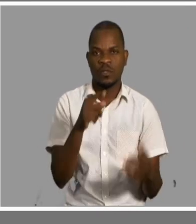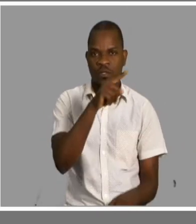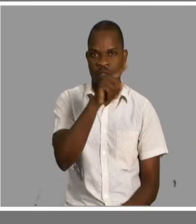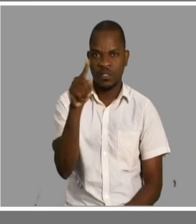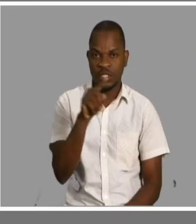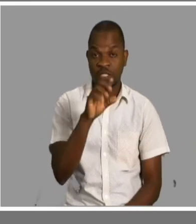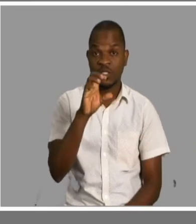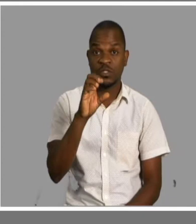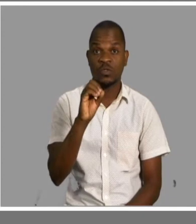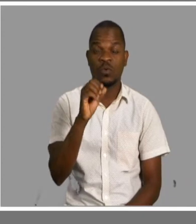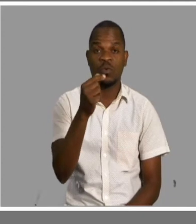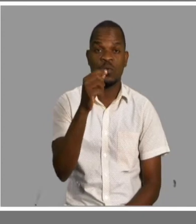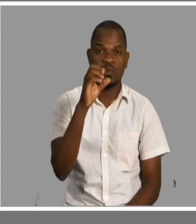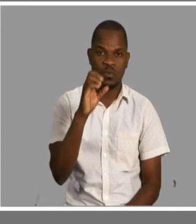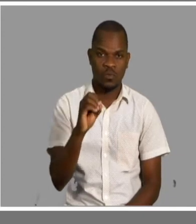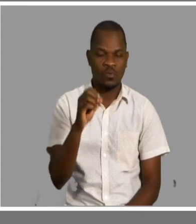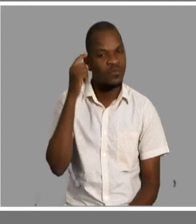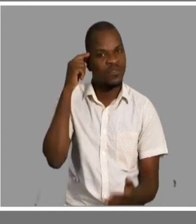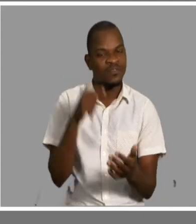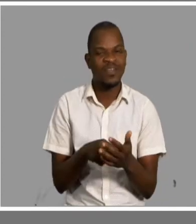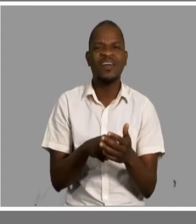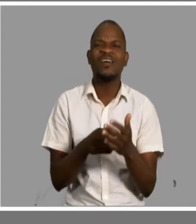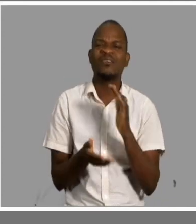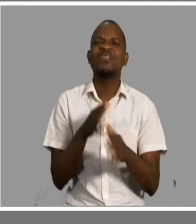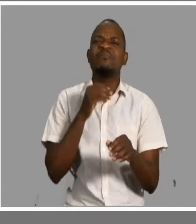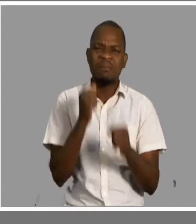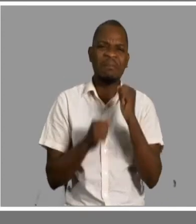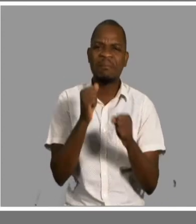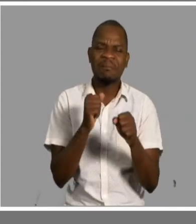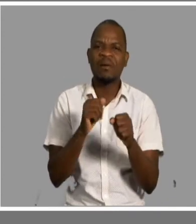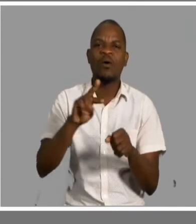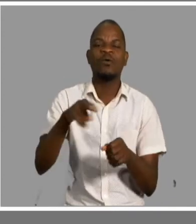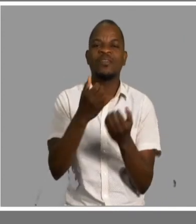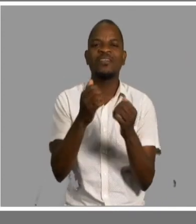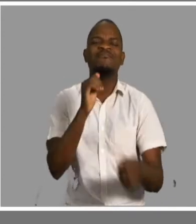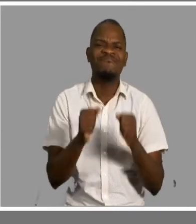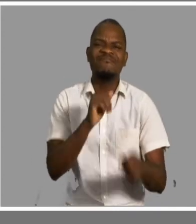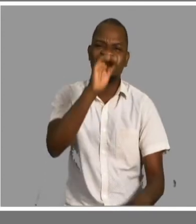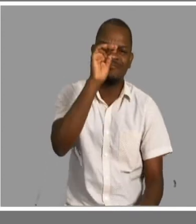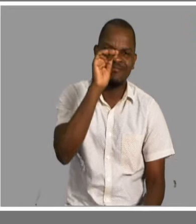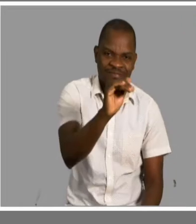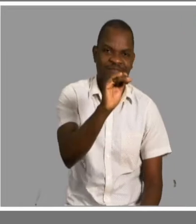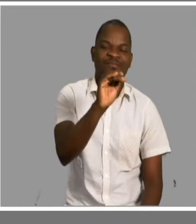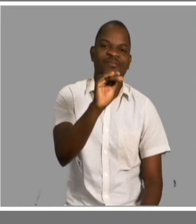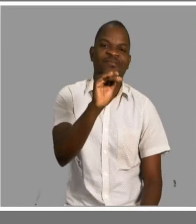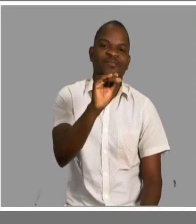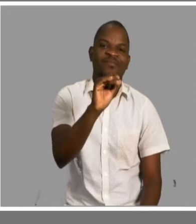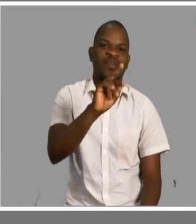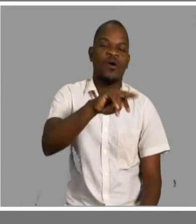nós brincamos, que é correr atrás de outra criança, a criança tocar e a criança que é tocada, portanto,